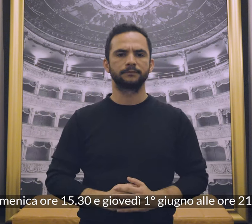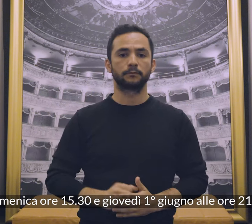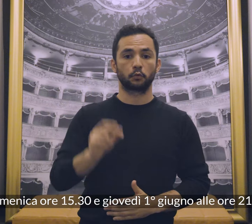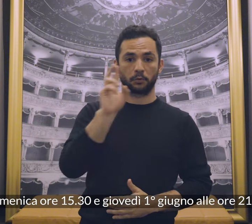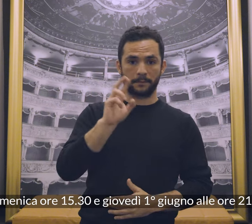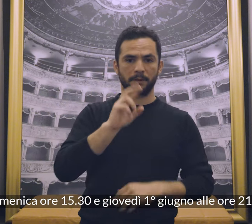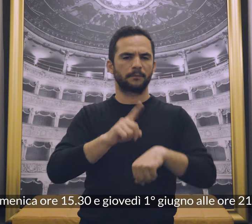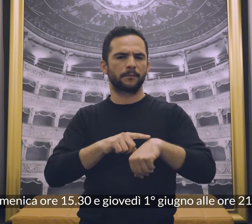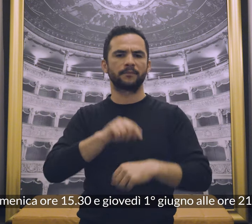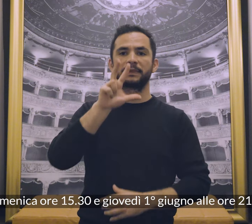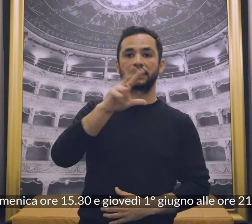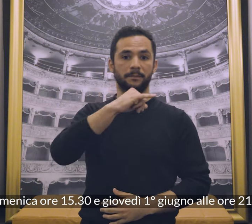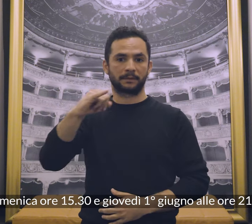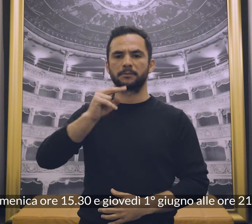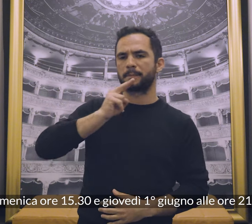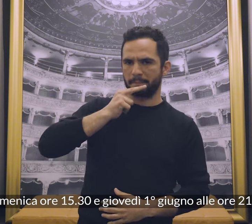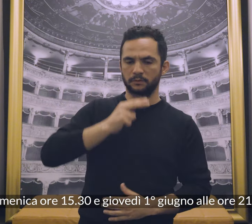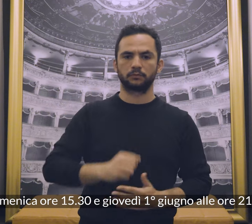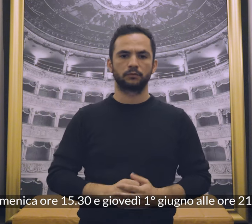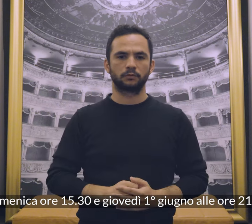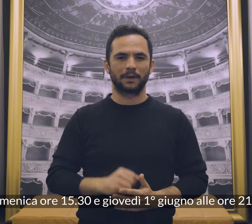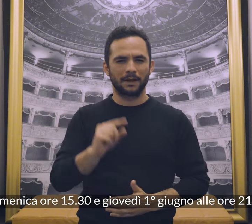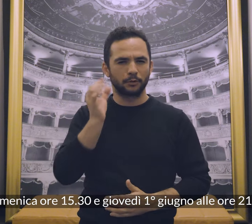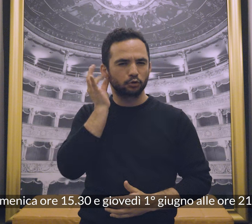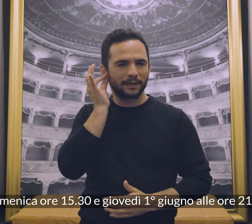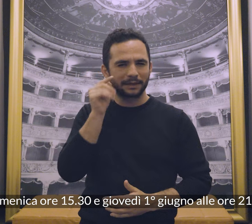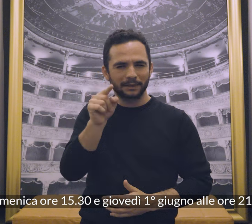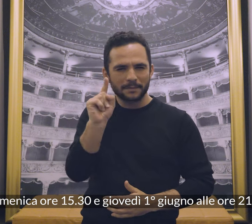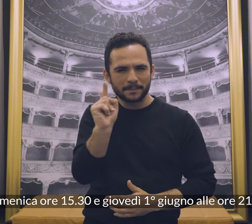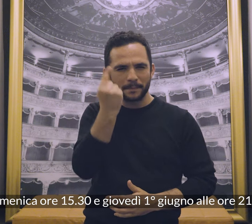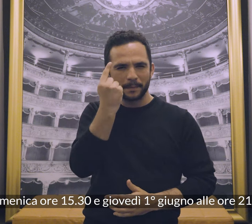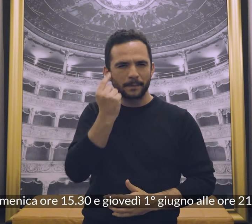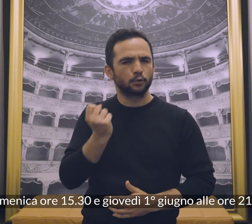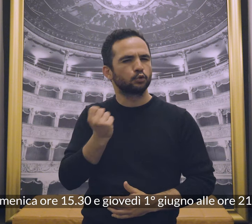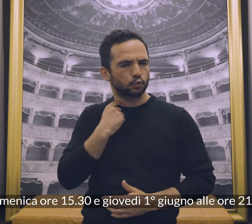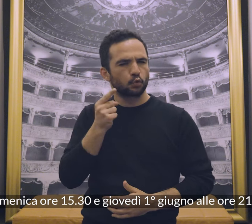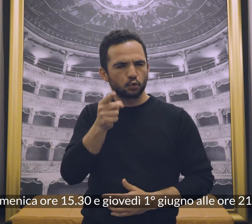domenica ore 15.30 e giovedì prima giugno alle ore 21.